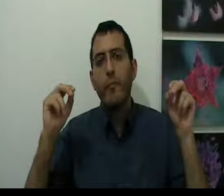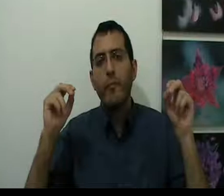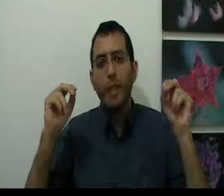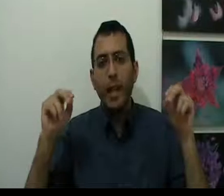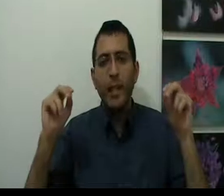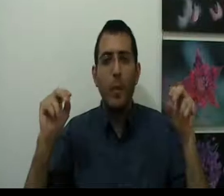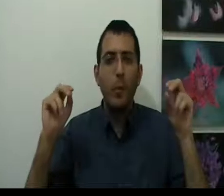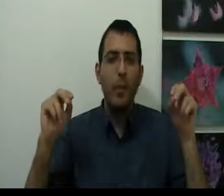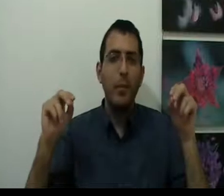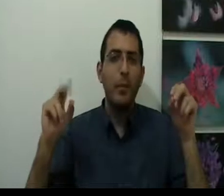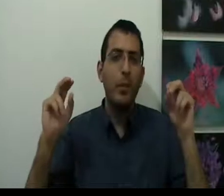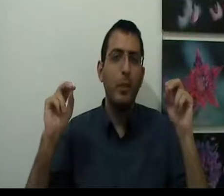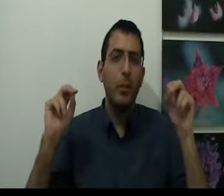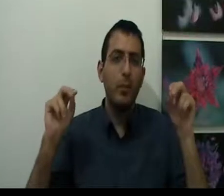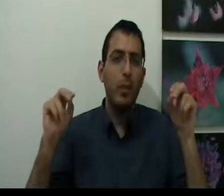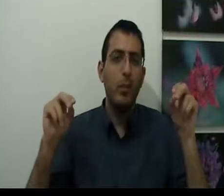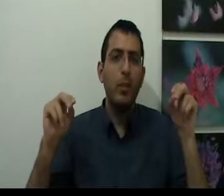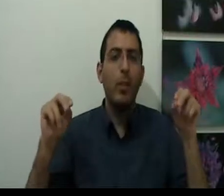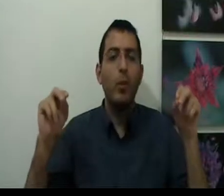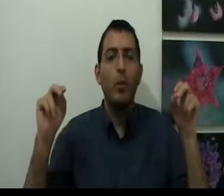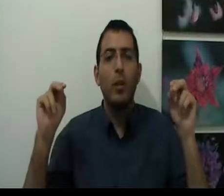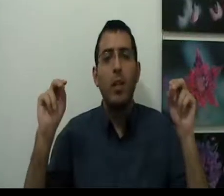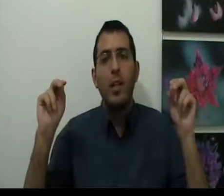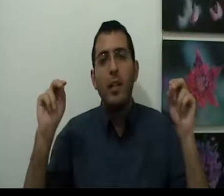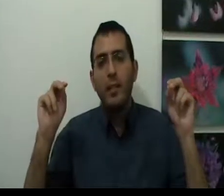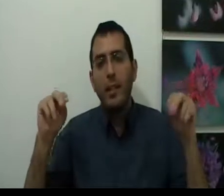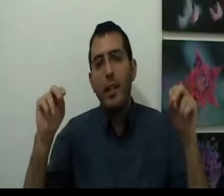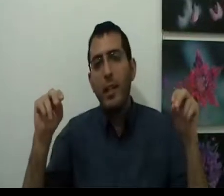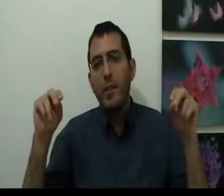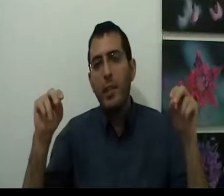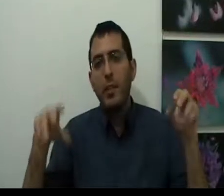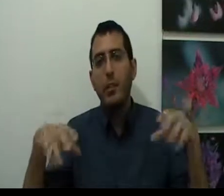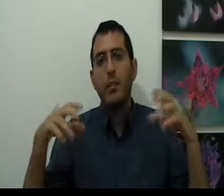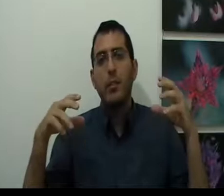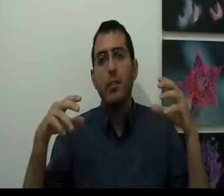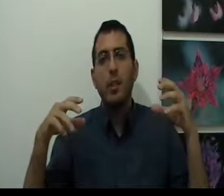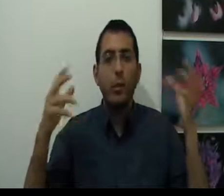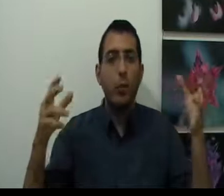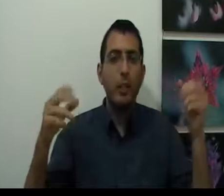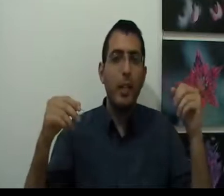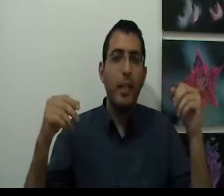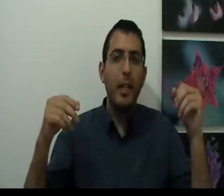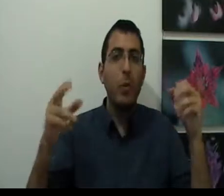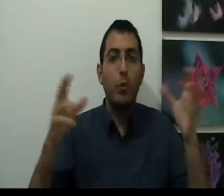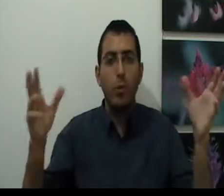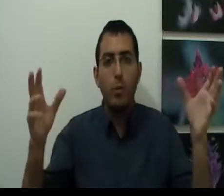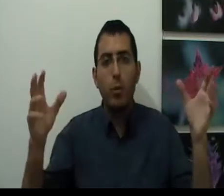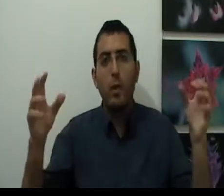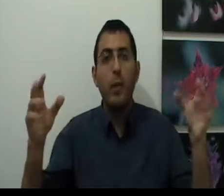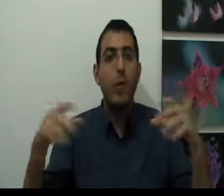הדרך לגרום לבן אדם לשמור על תשאלה נכונה או לוותר על הנאה מיידית, לדוגמה של אכילה או כל תחום אחר, או